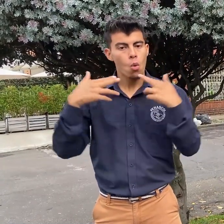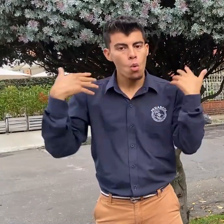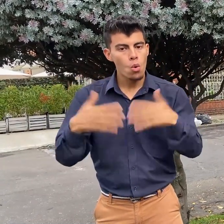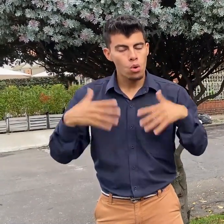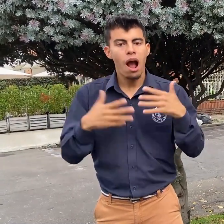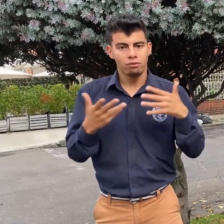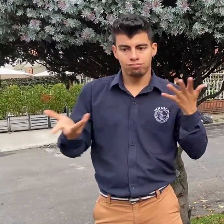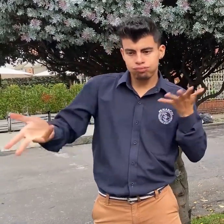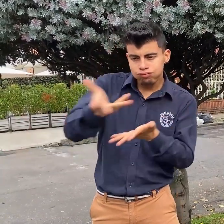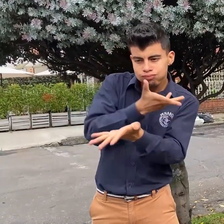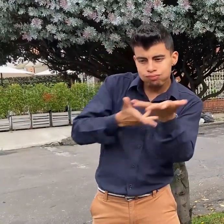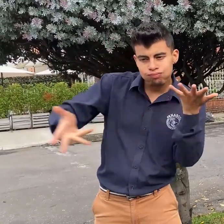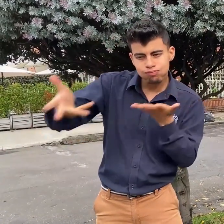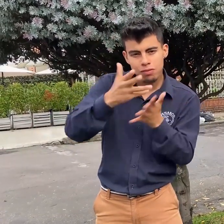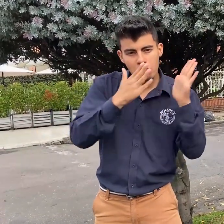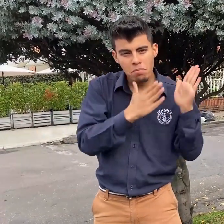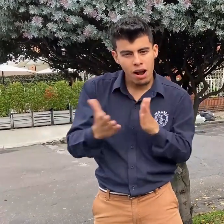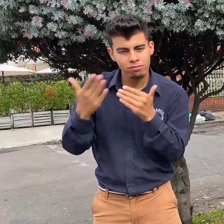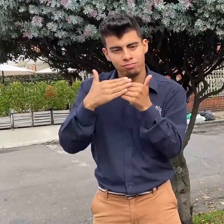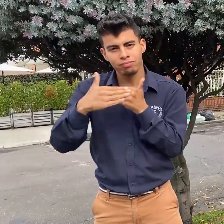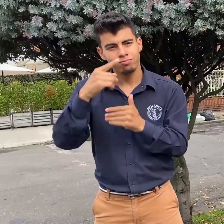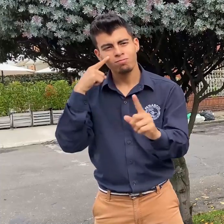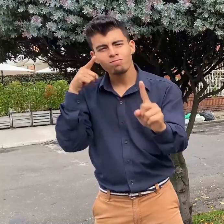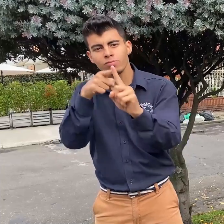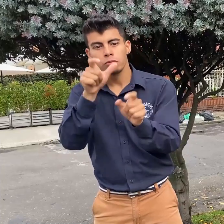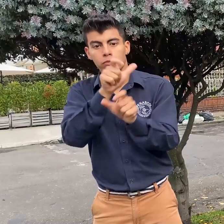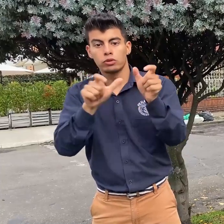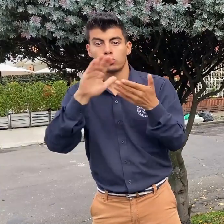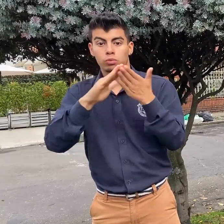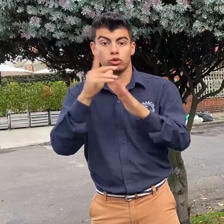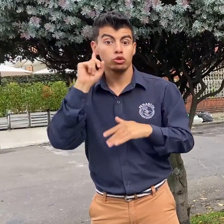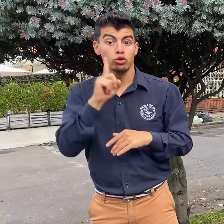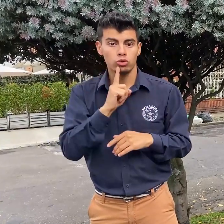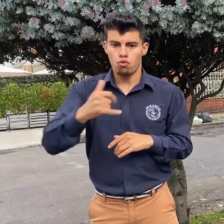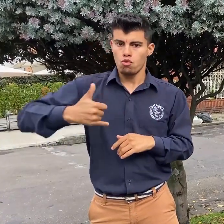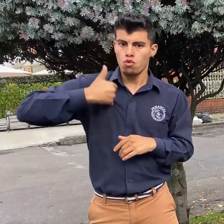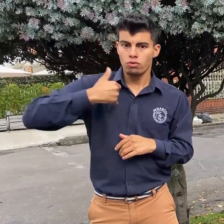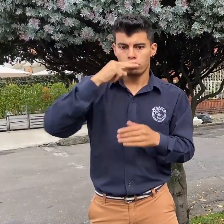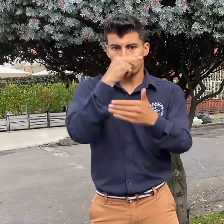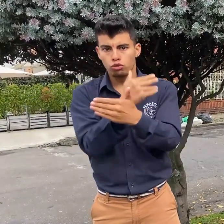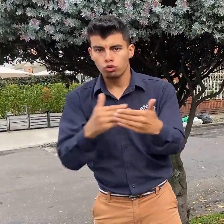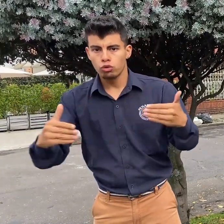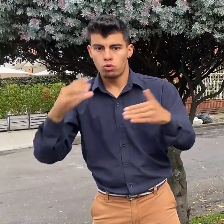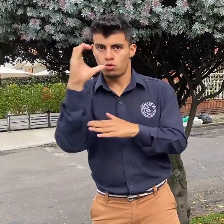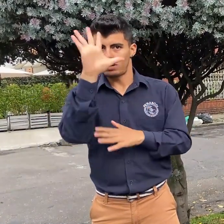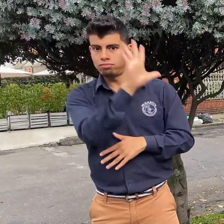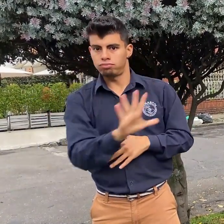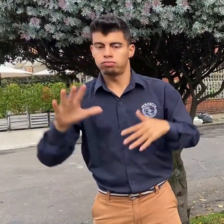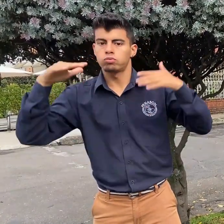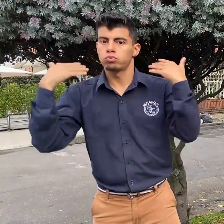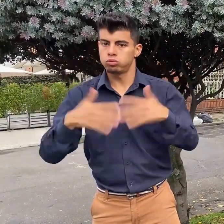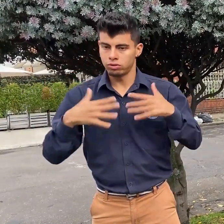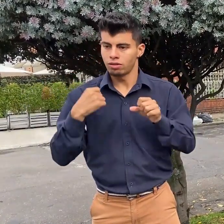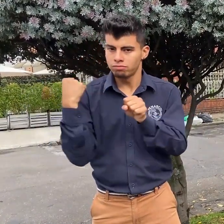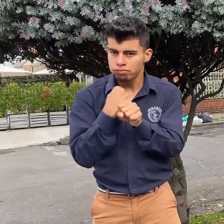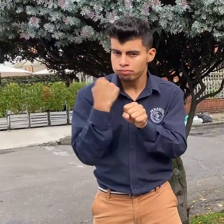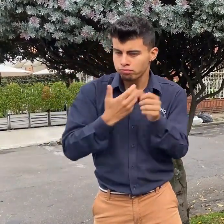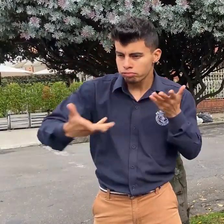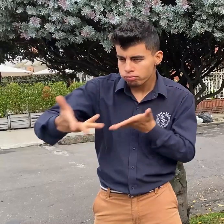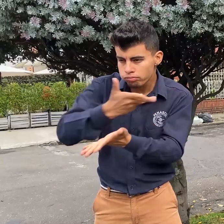de Juventud Sorda CNJS tuvieron una primera reunión. Allí conversaron sobre los planes enfocados en la comunidad sorda joven